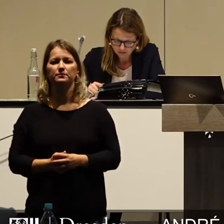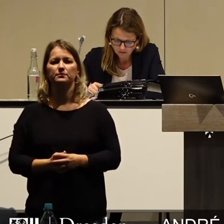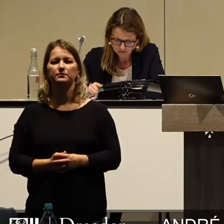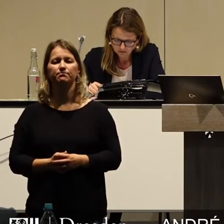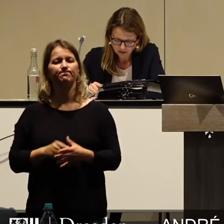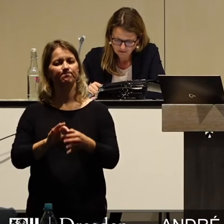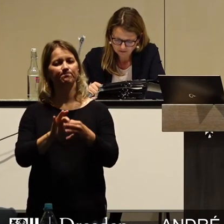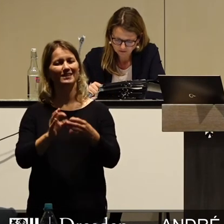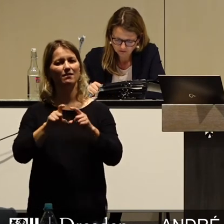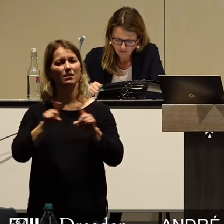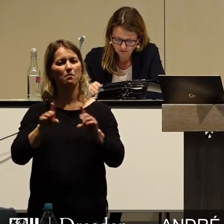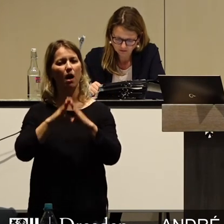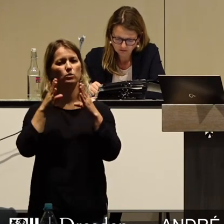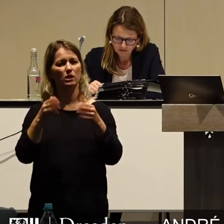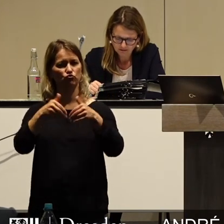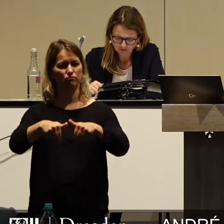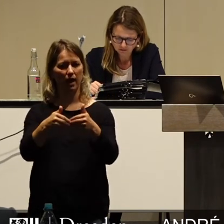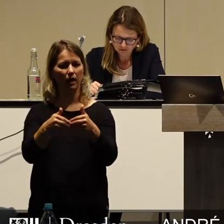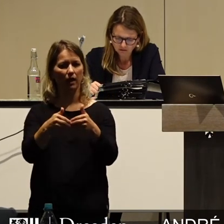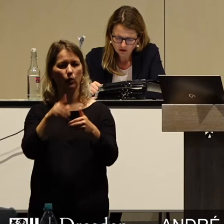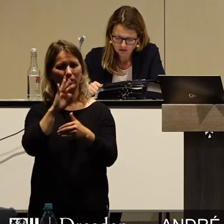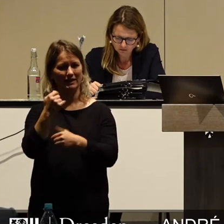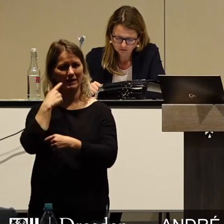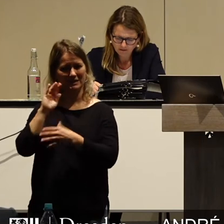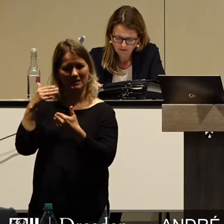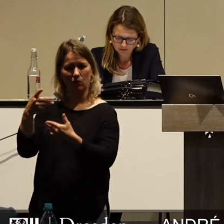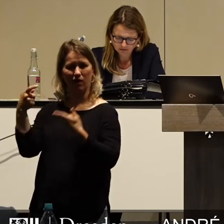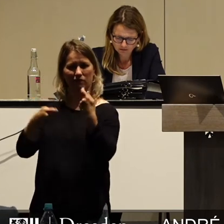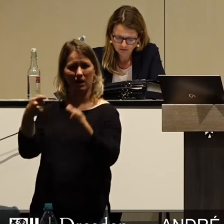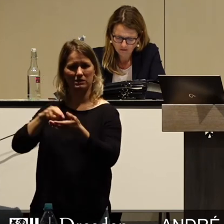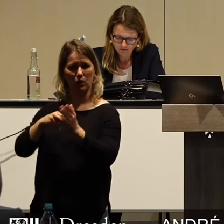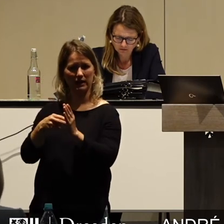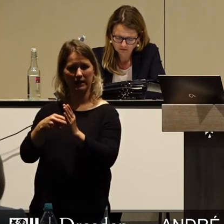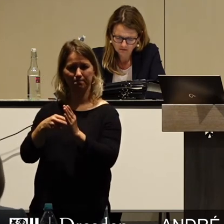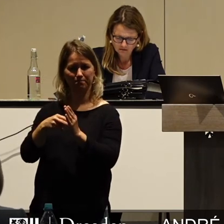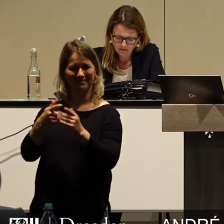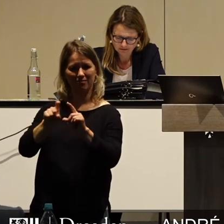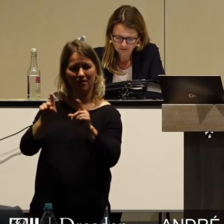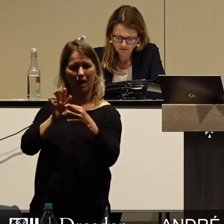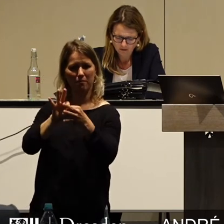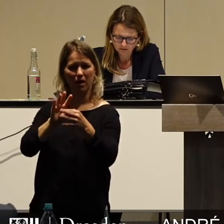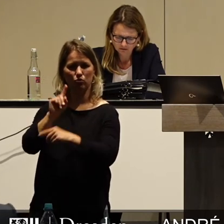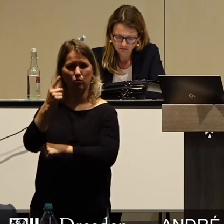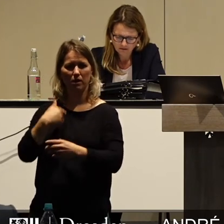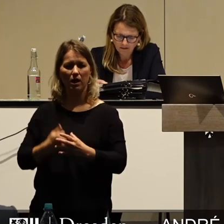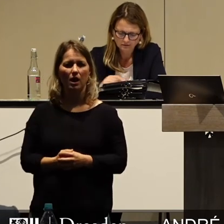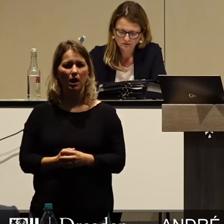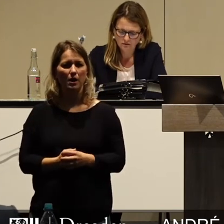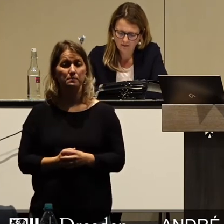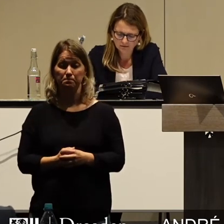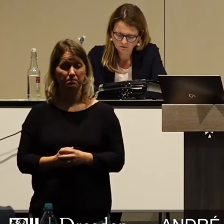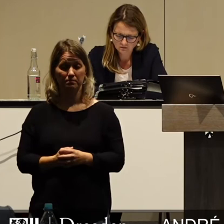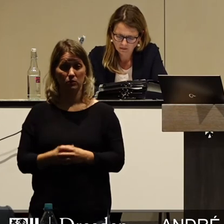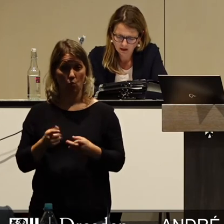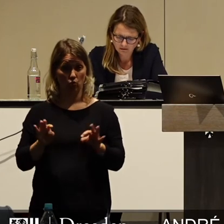Haushaltssperre und der aktuellen Finanzpolitik noch mal auf einen Umstand zu sprechen kommen, der dem Ganzen gewissermaßen die Krone